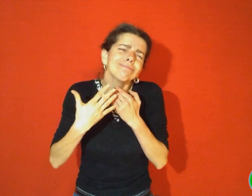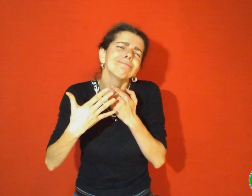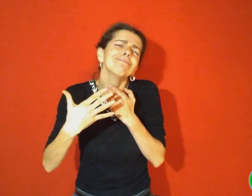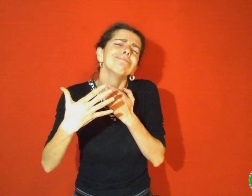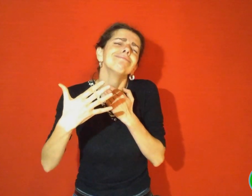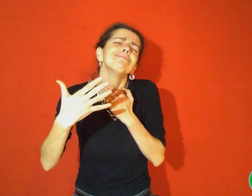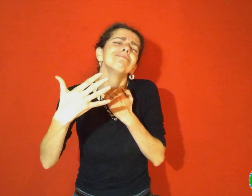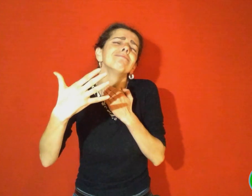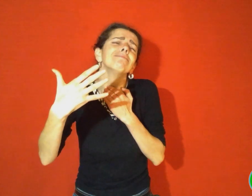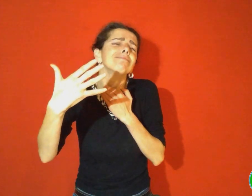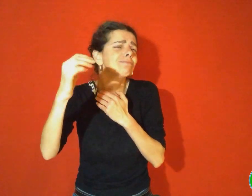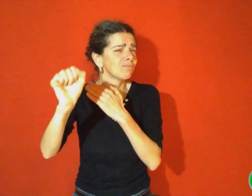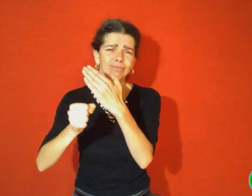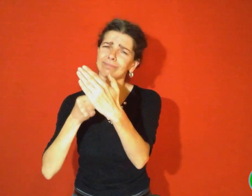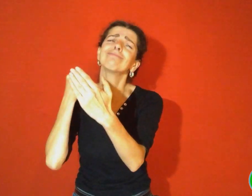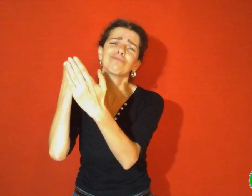que leur vie fut heureuse jusqu'au bout